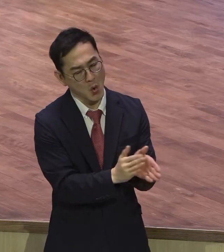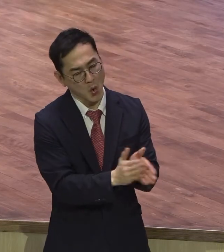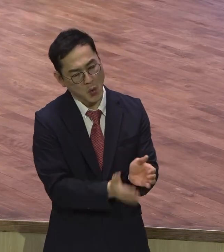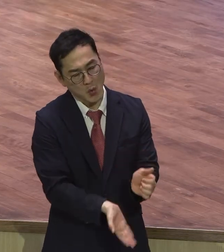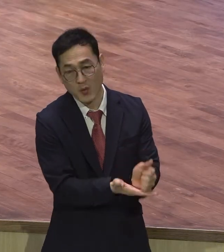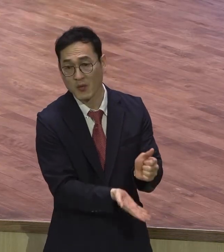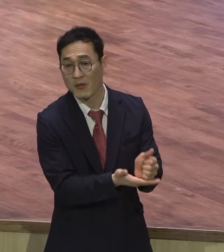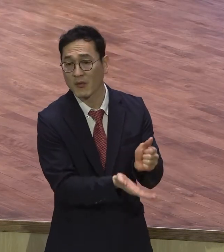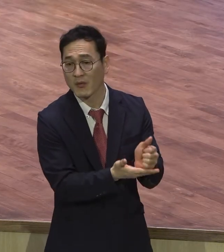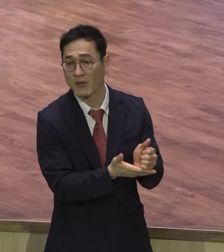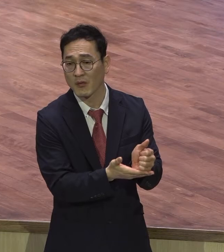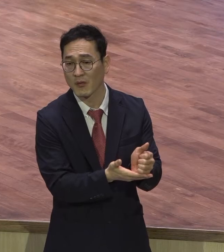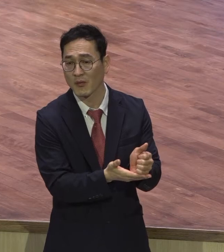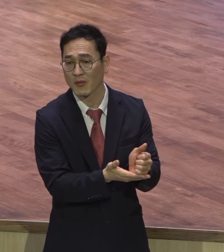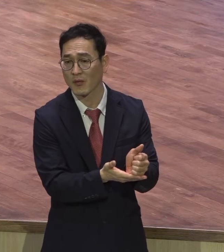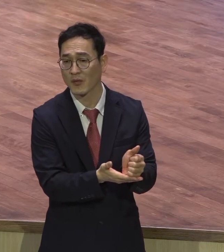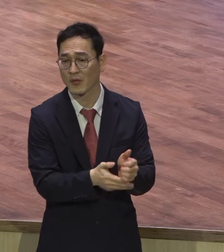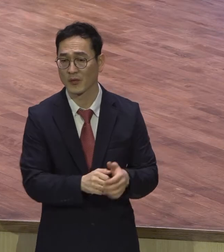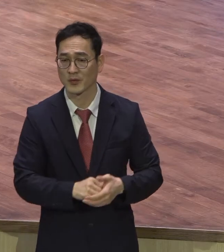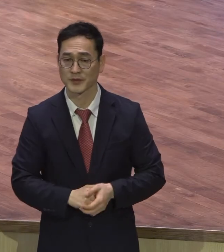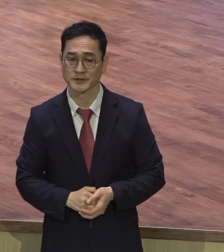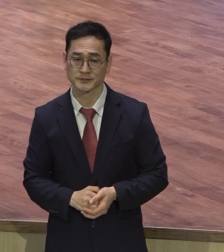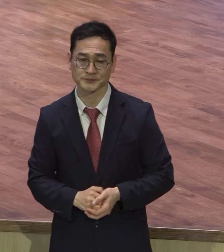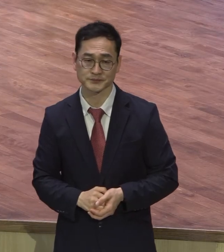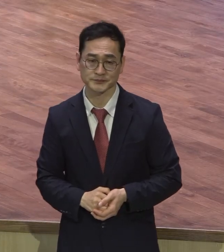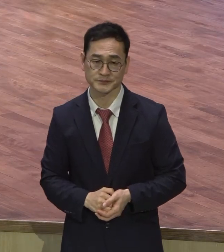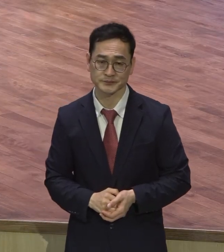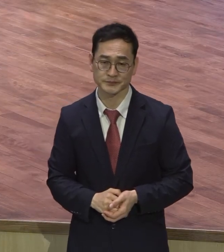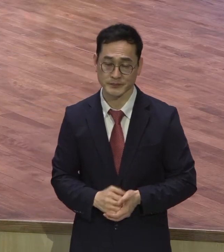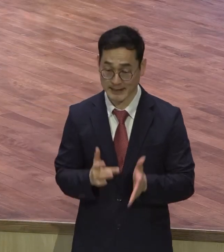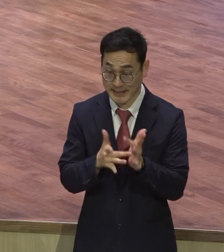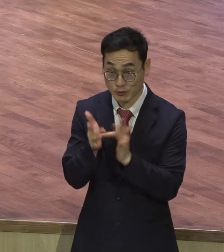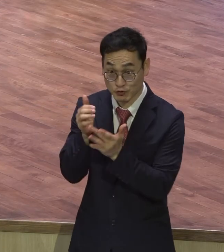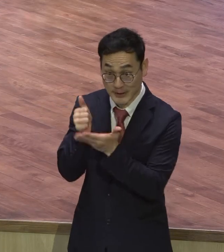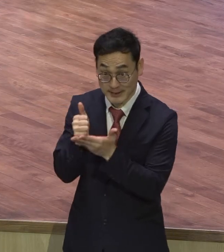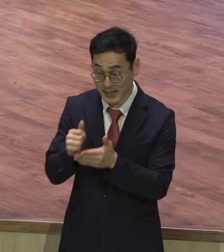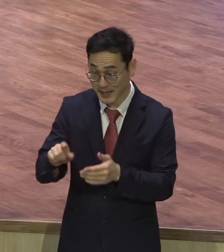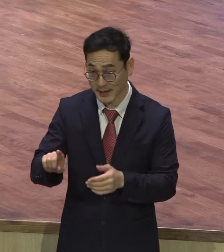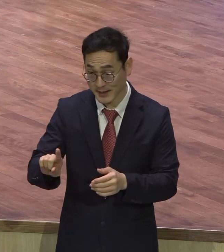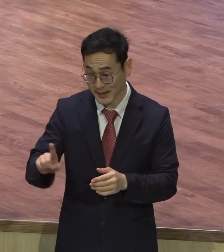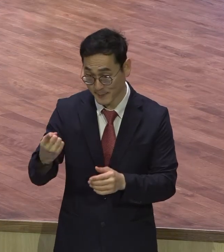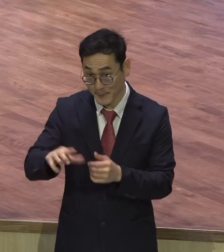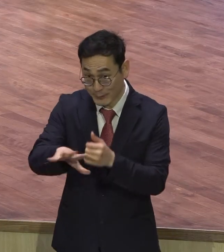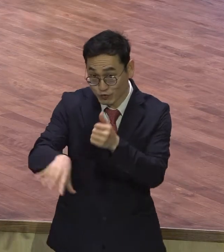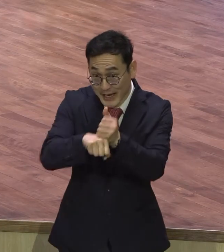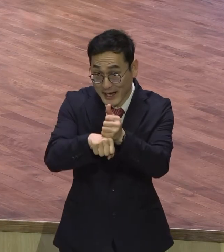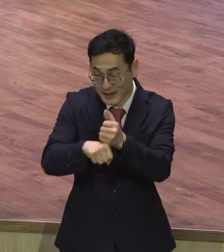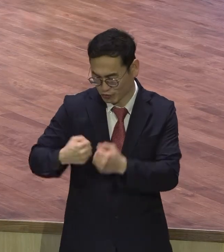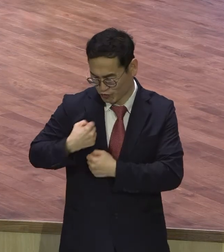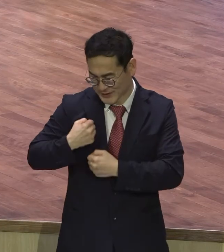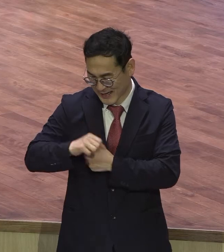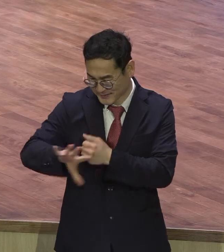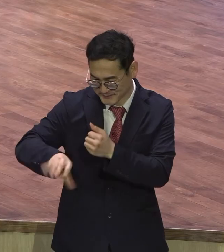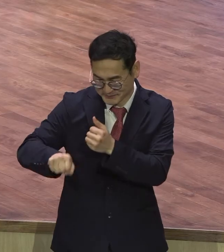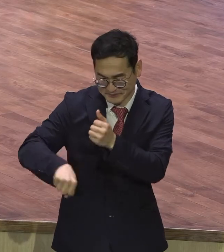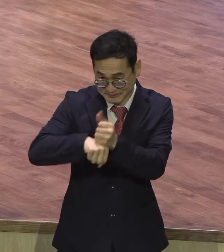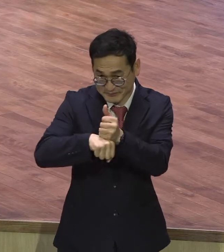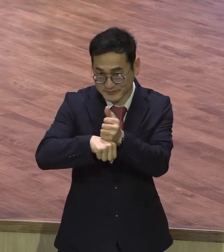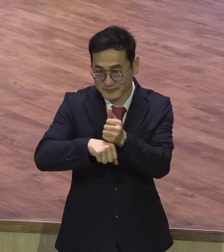오늘 본문에도 보면 예수님께서 한 백부장의 믿음을 보시고 아주 크게 감동하는